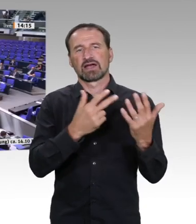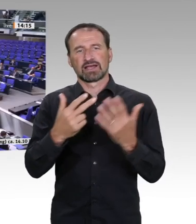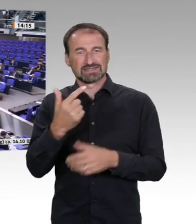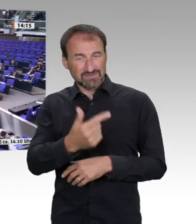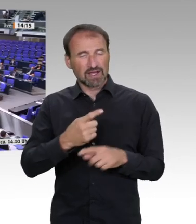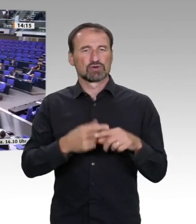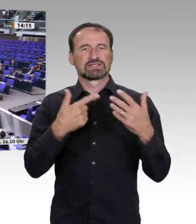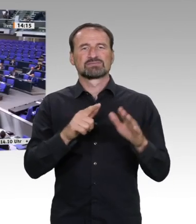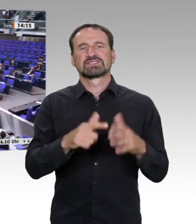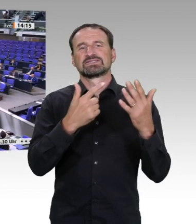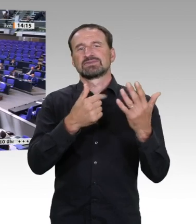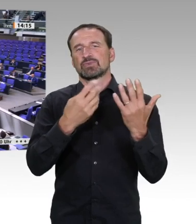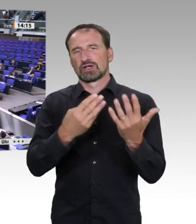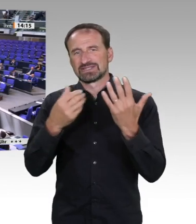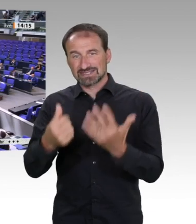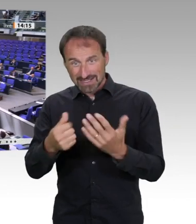Dankeschön. Wer stimmt dagegen? Das sind alle.